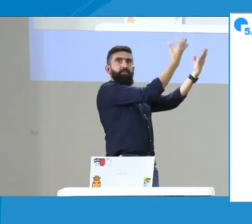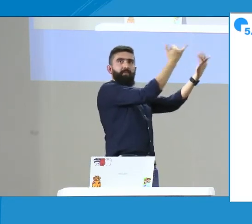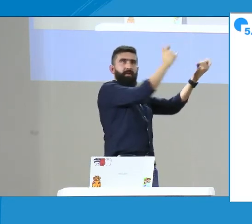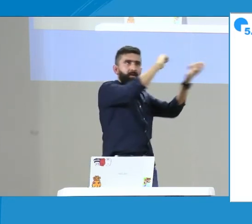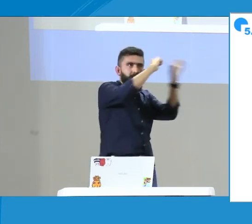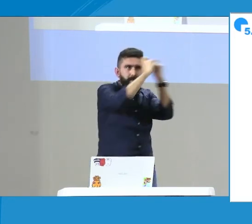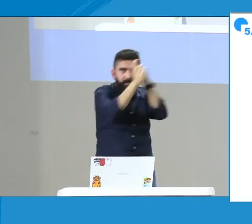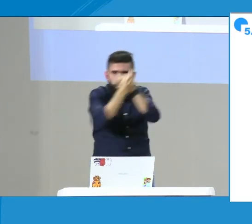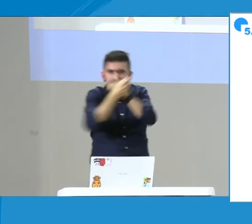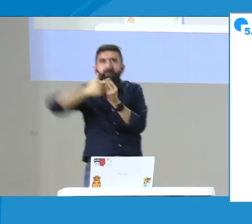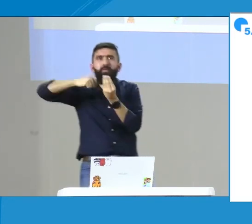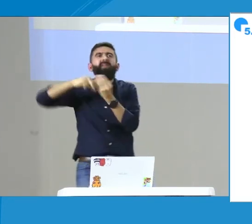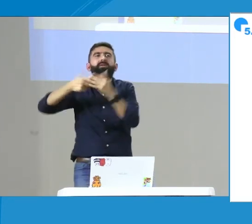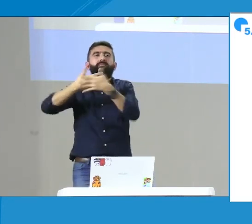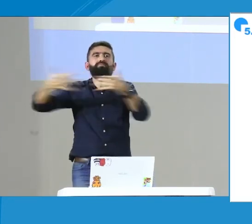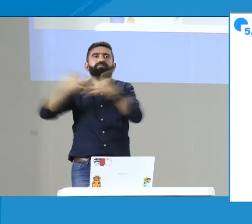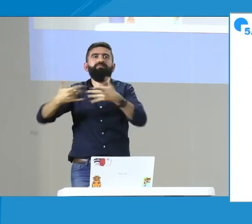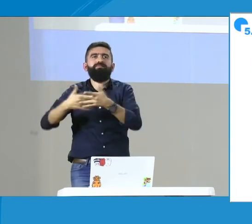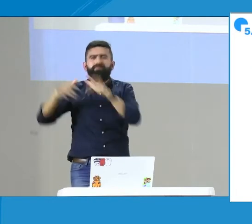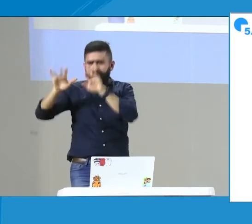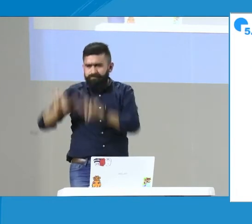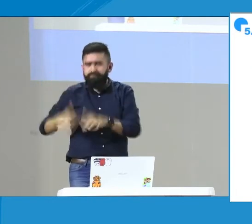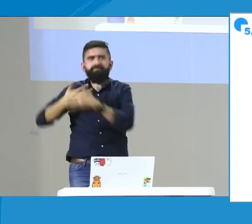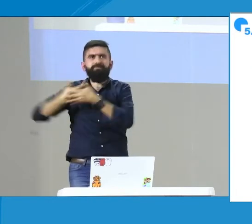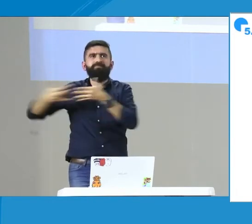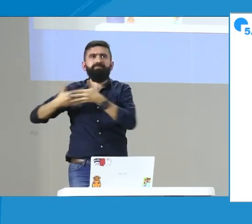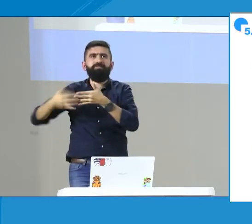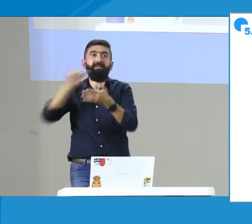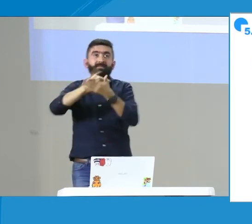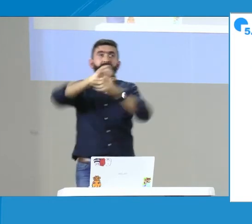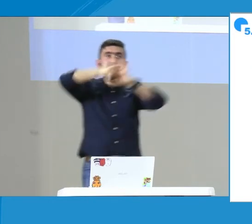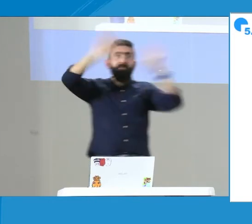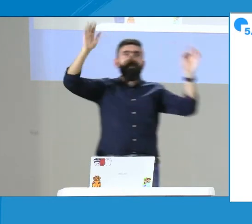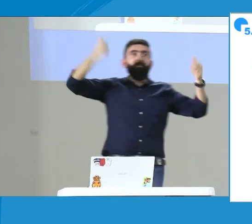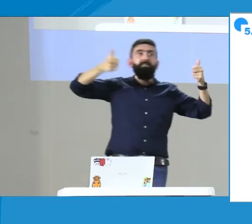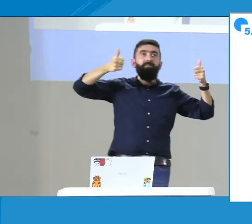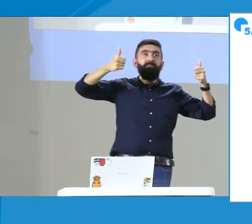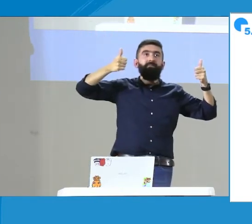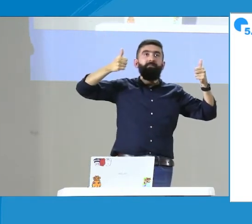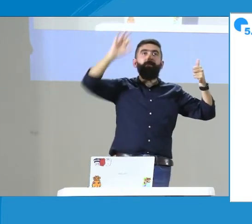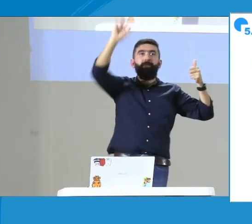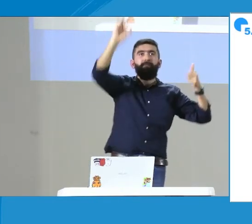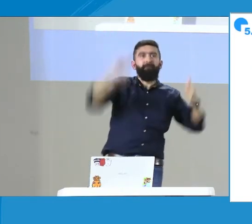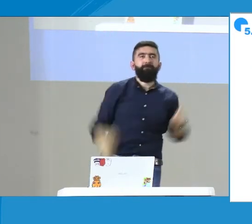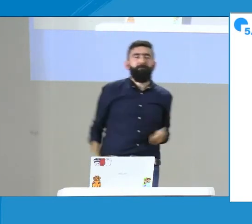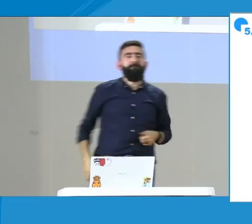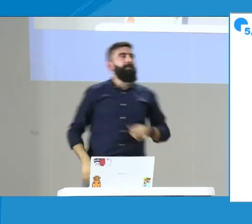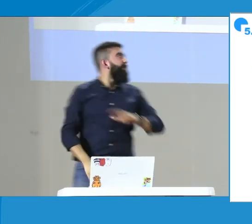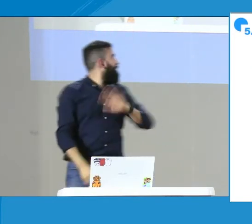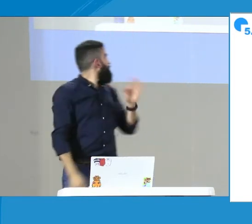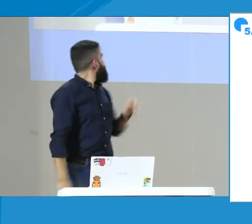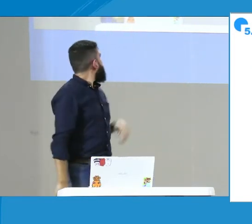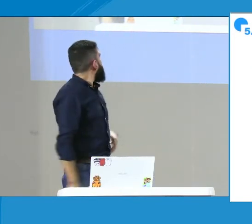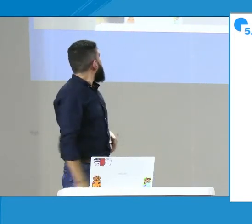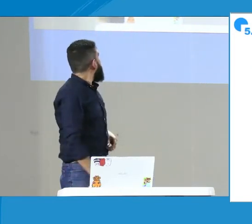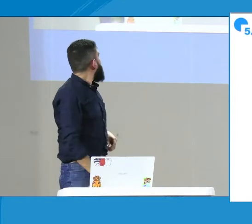en menoría. Entonces, eso es lo que queremos ver, todos esos números que vamos a recoger de la comunidad sorda, lo vamos a pasar a un estudio, a una,